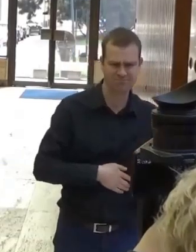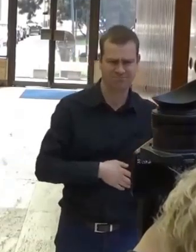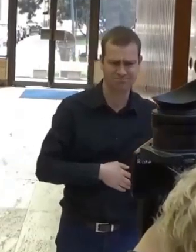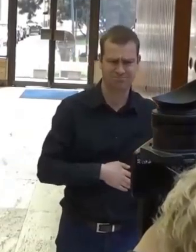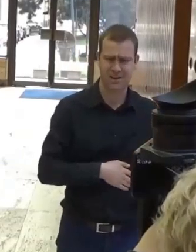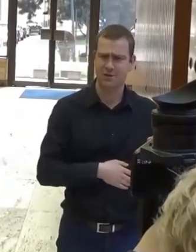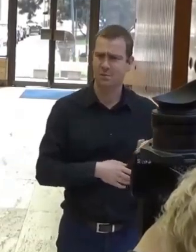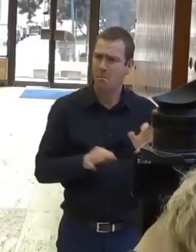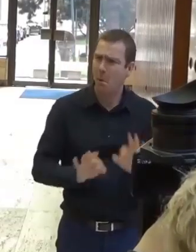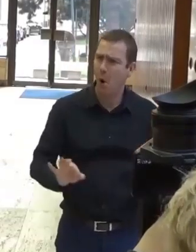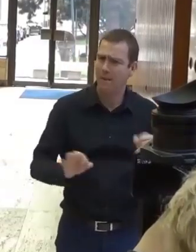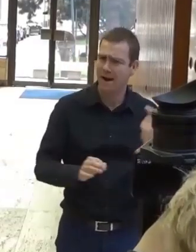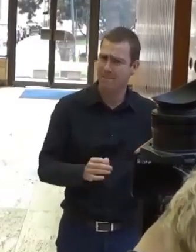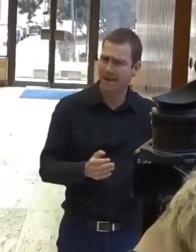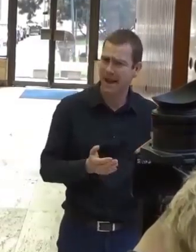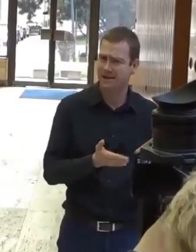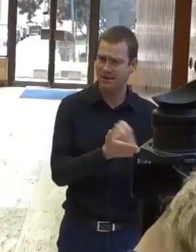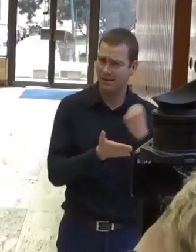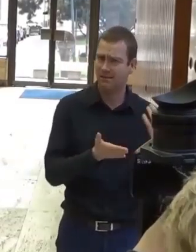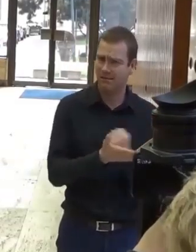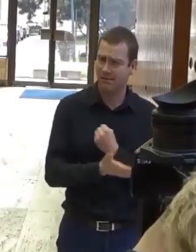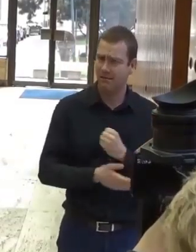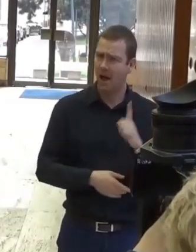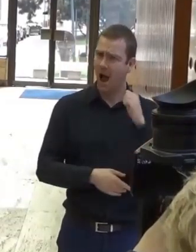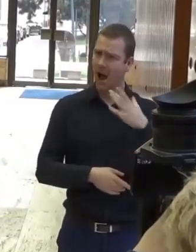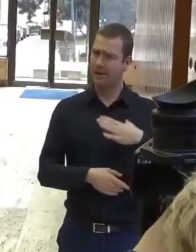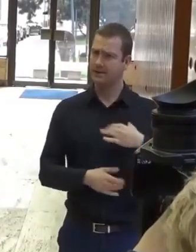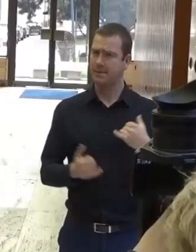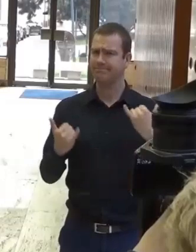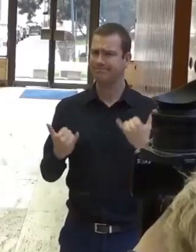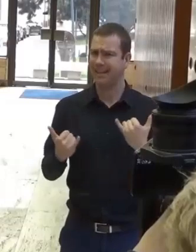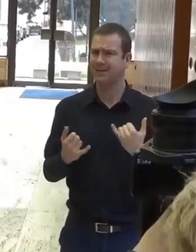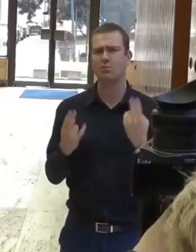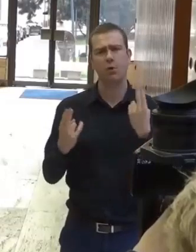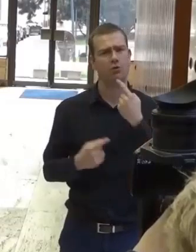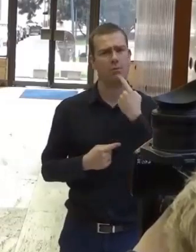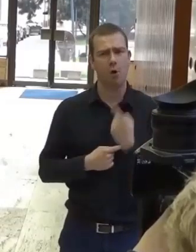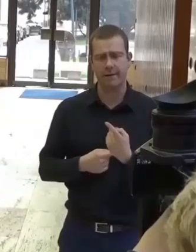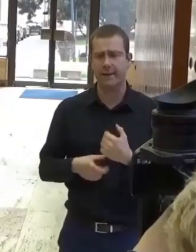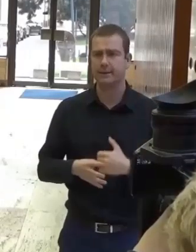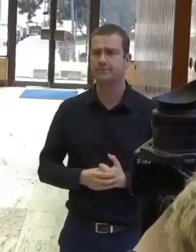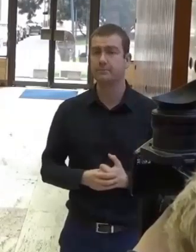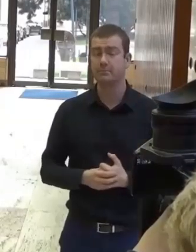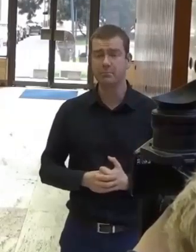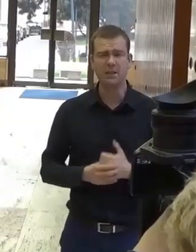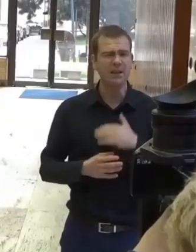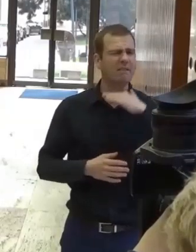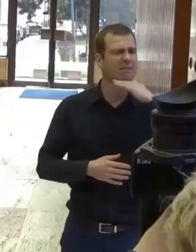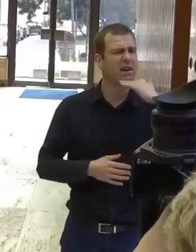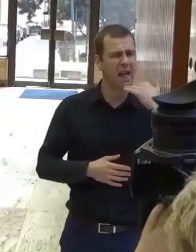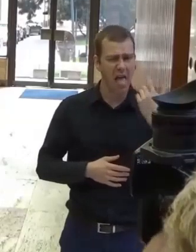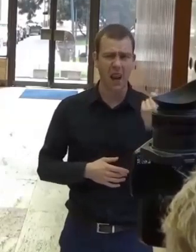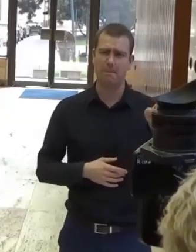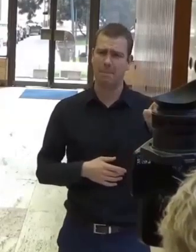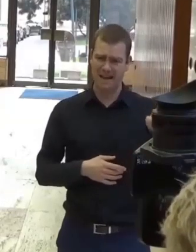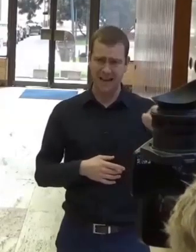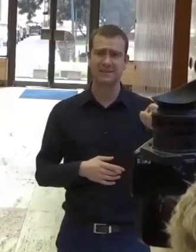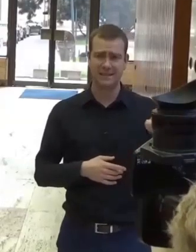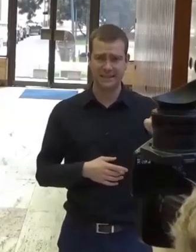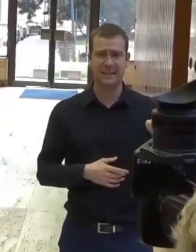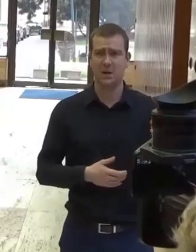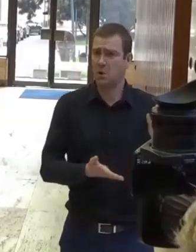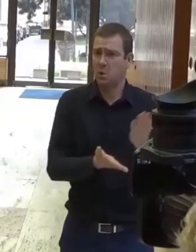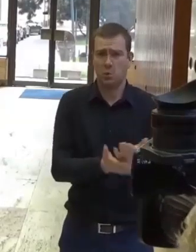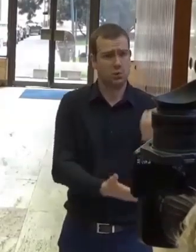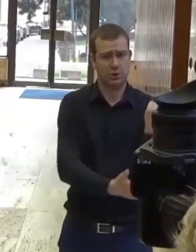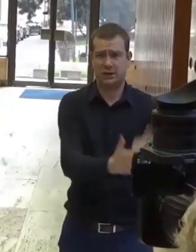ale čo je veľmi boložité tu povedať, je, že nám prepadlo veľké množstvo eurofondov práve kvôli pomalému čerpaniu.